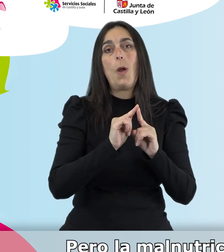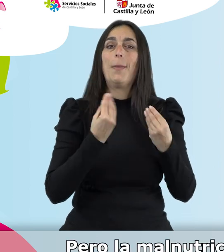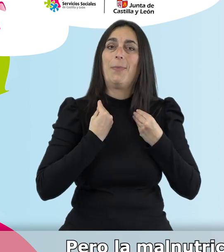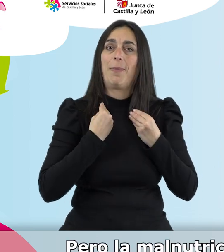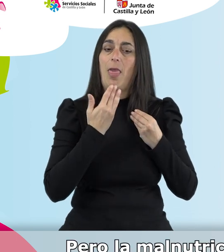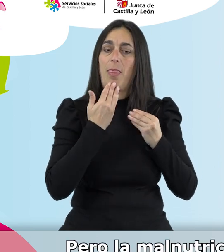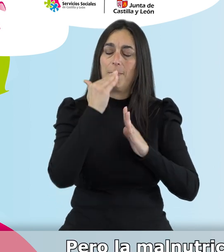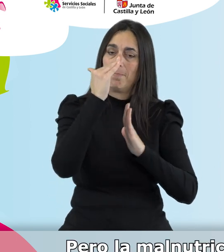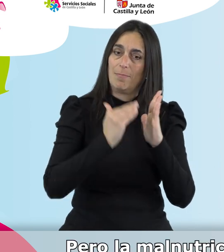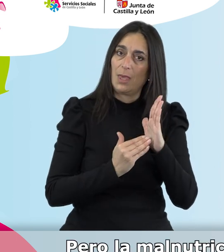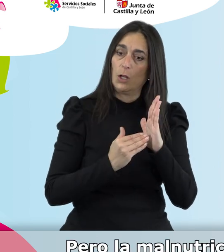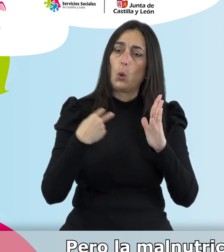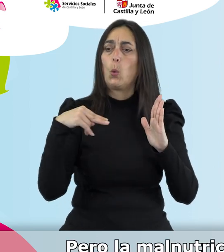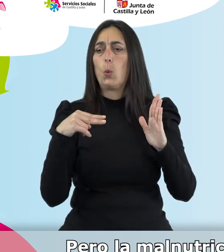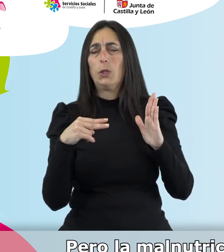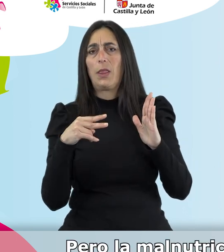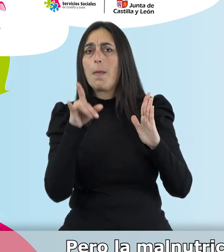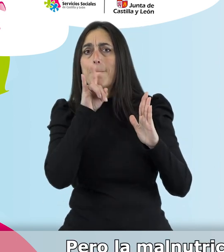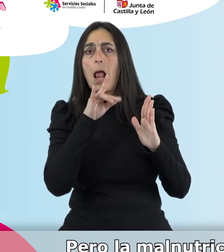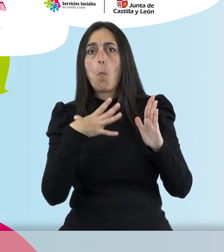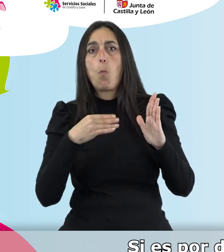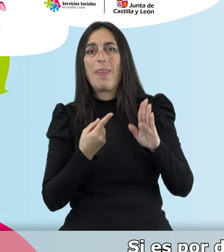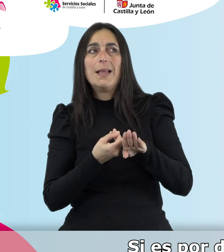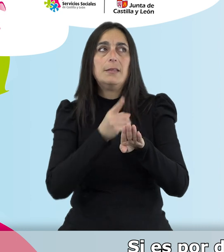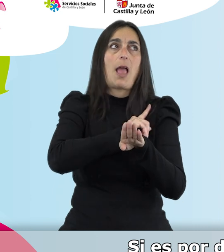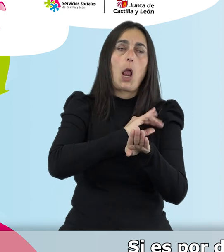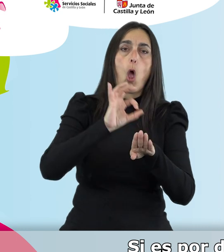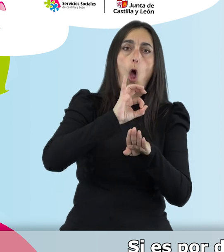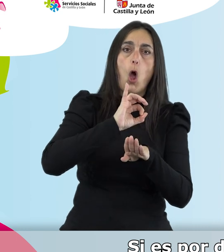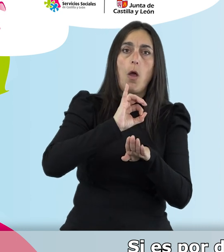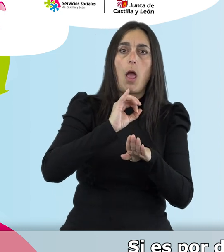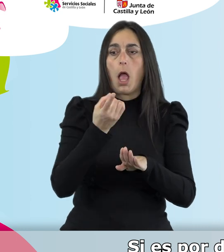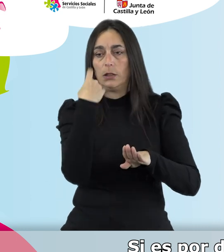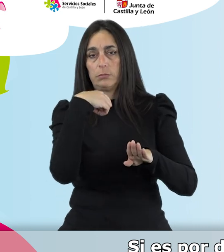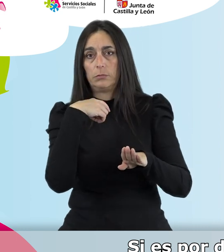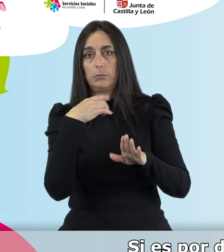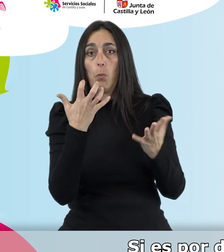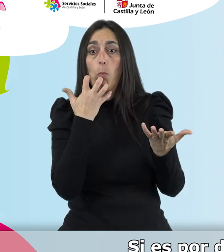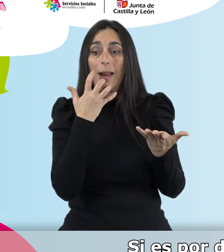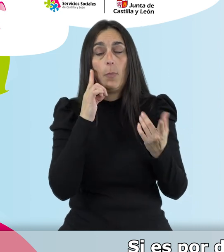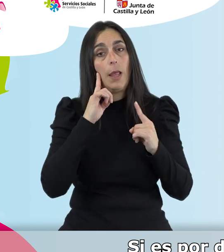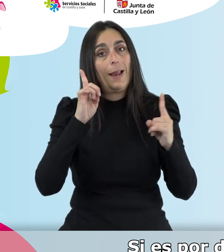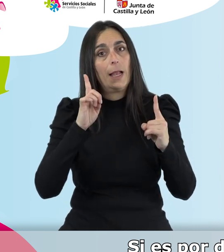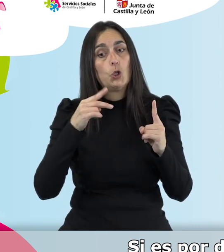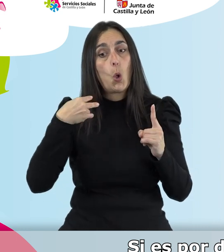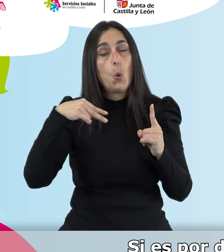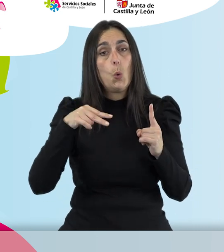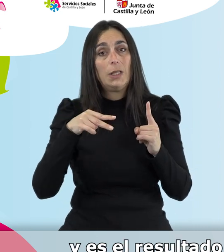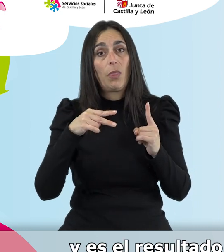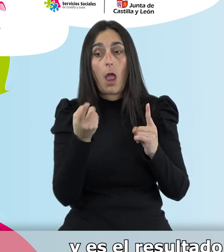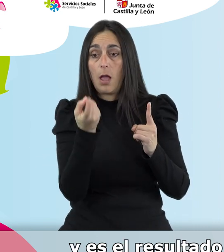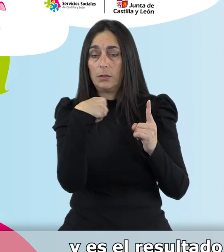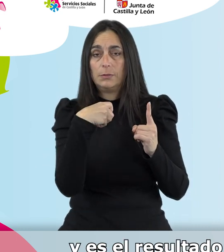Pero la malnutrición puede ser por exceso o por defecto. Si es por defecto, es lo que vamos a llamar desnutrición